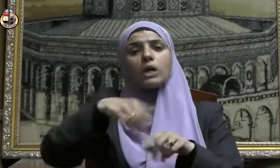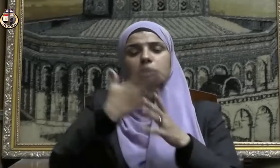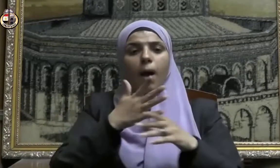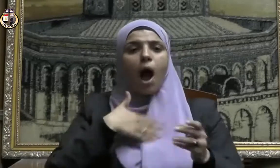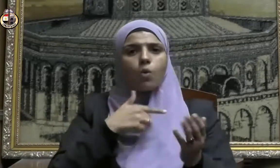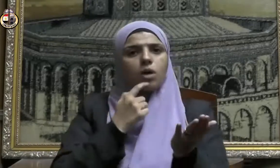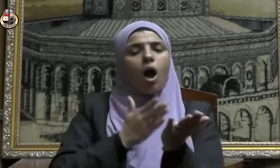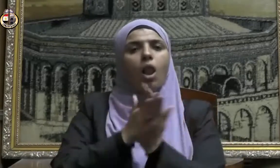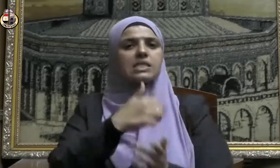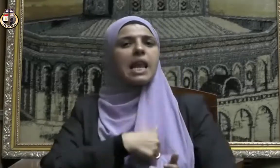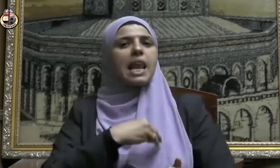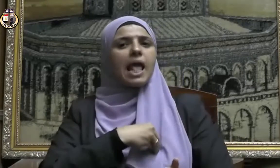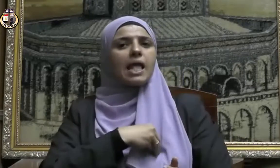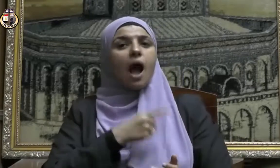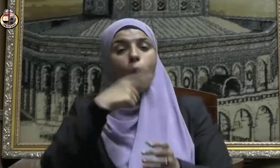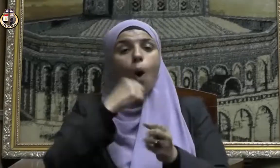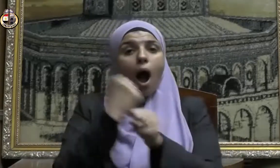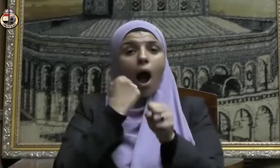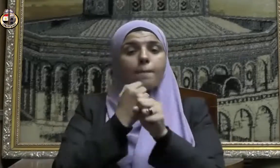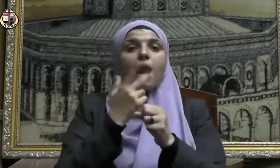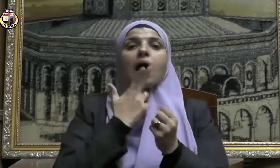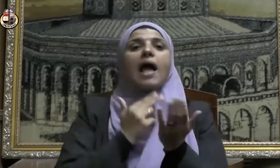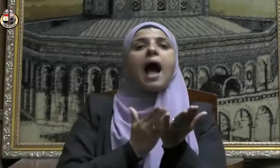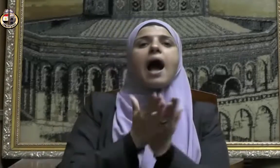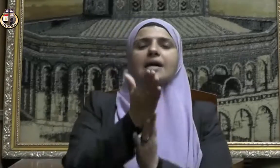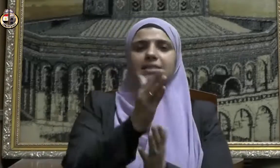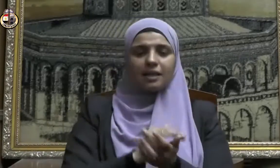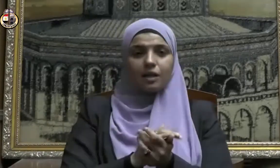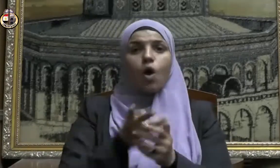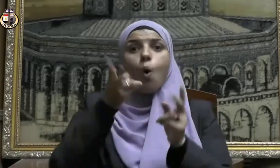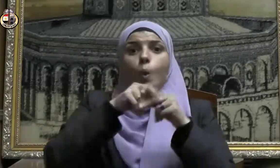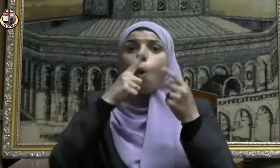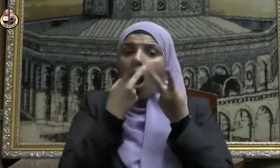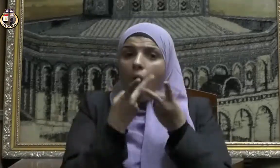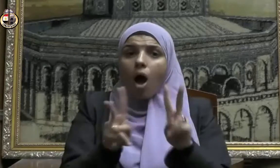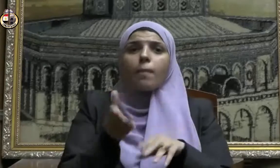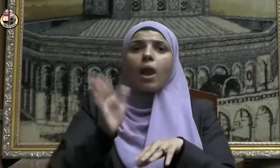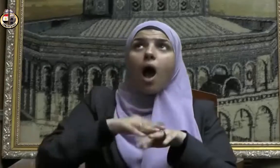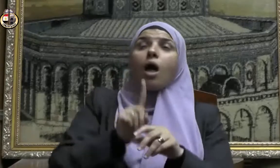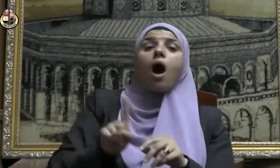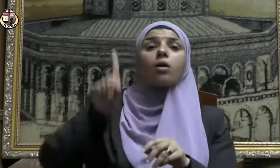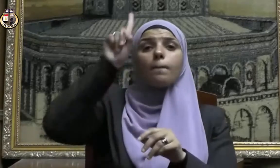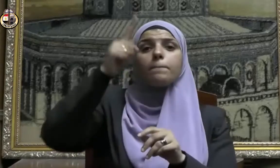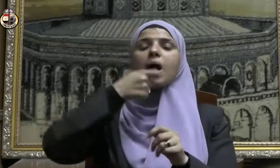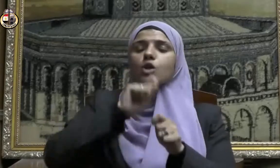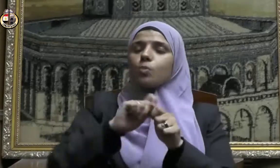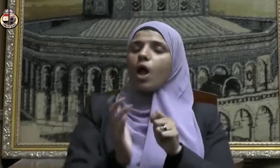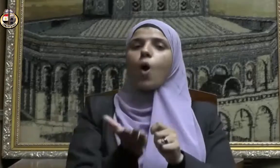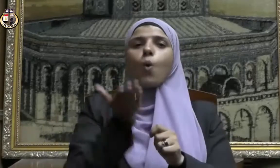النية وأحسن فيها العمل وأقبل على ربه عز وجل